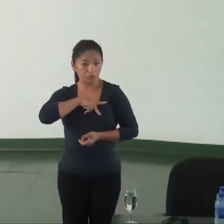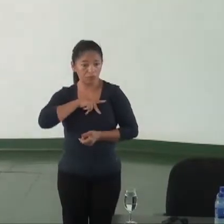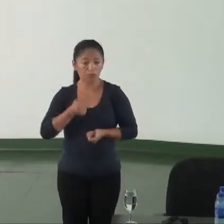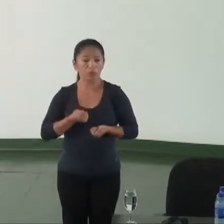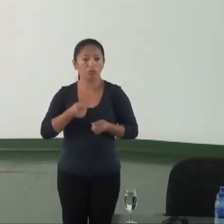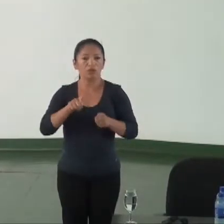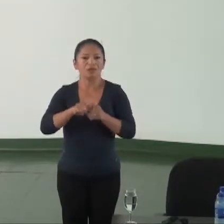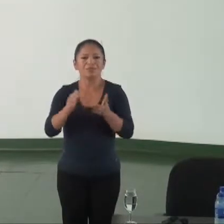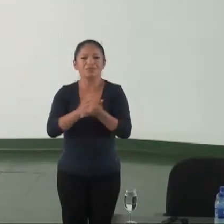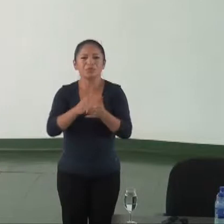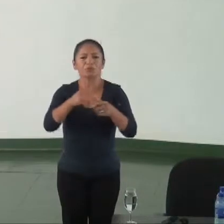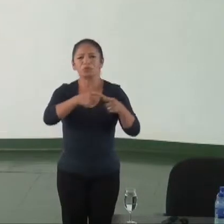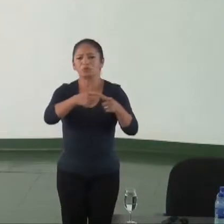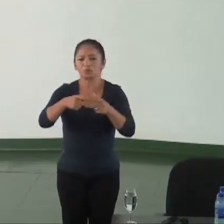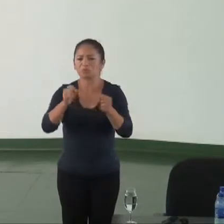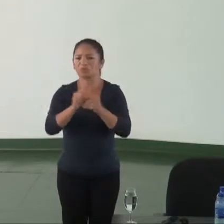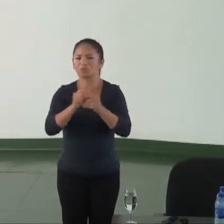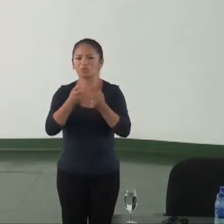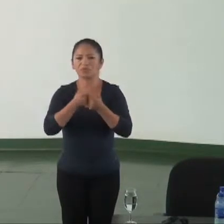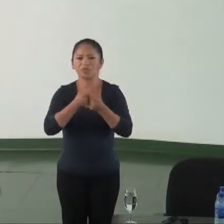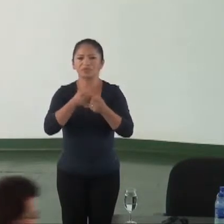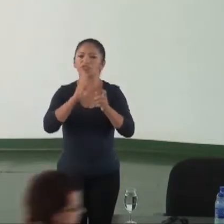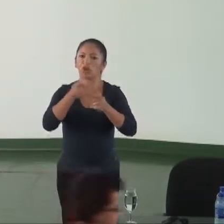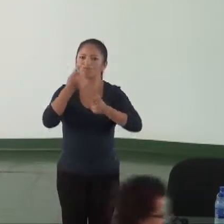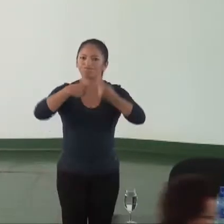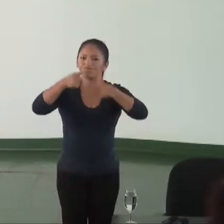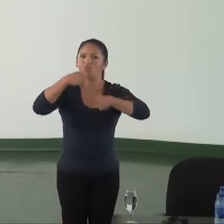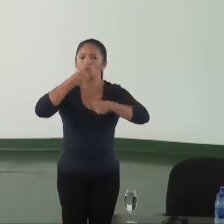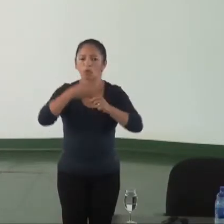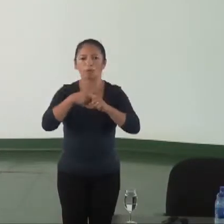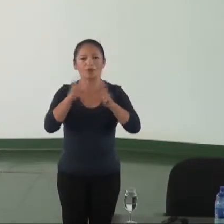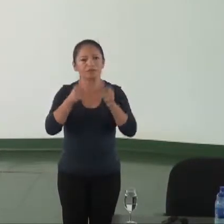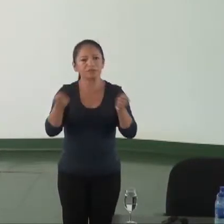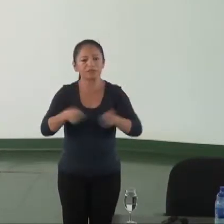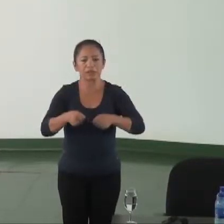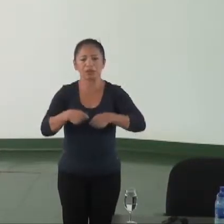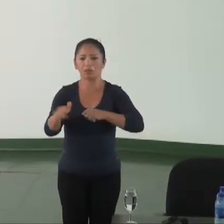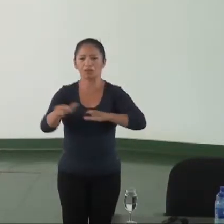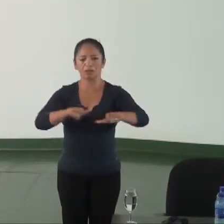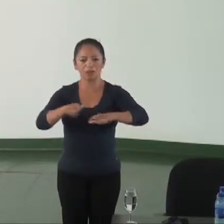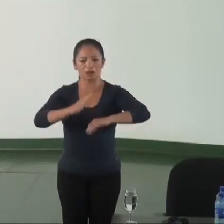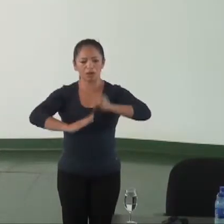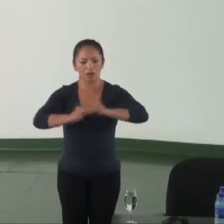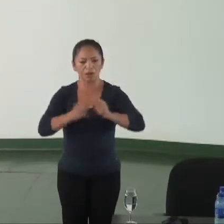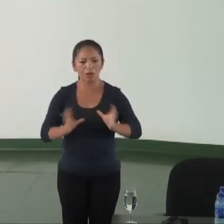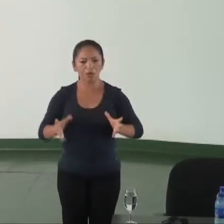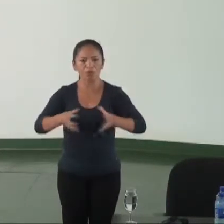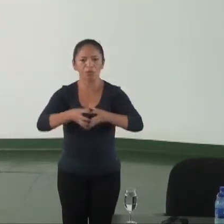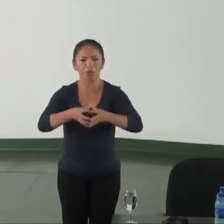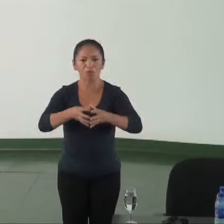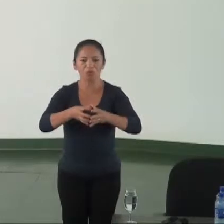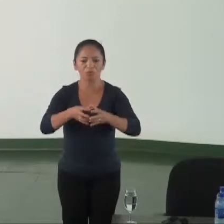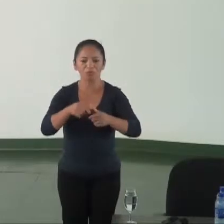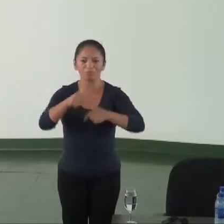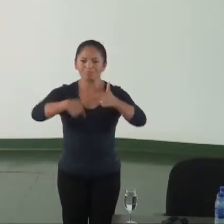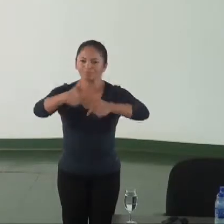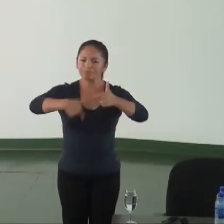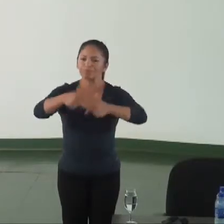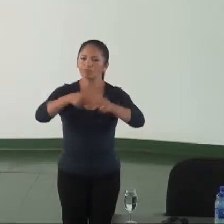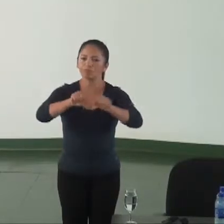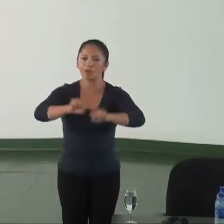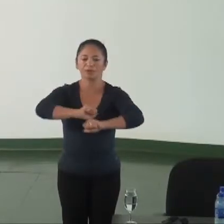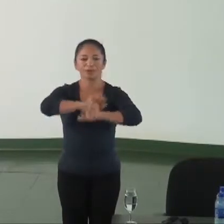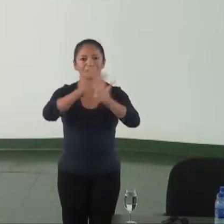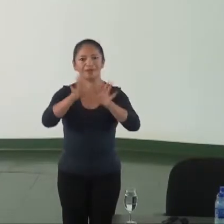avançadas muito nesse tema e que podem trabalhar em conjunto e avançar muito na questão da transparência e do controle